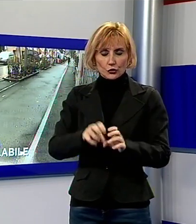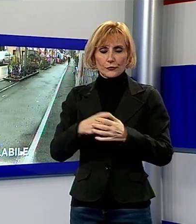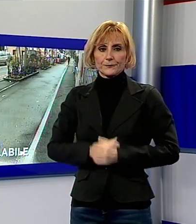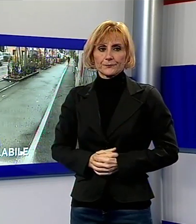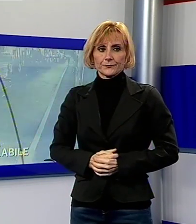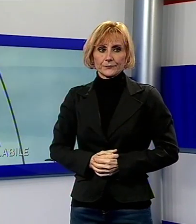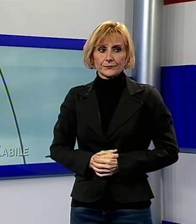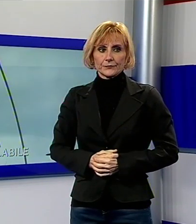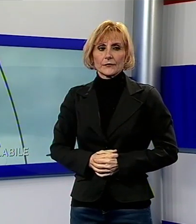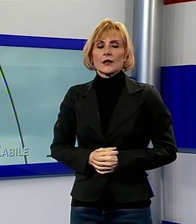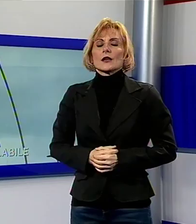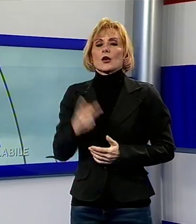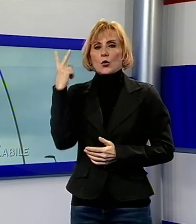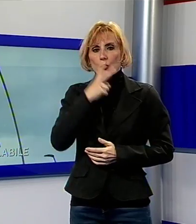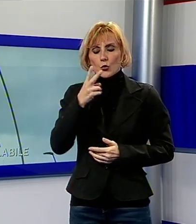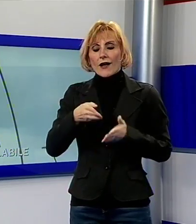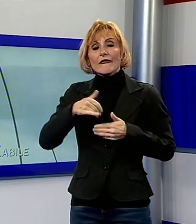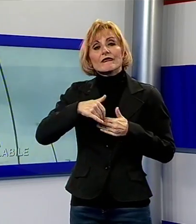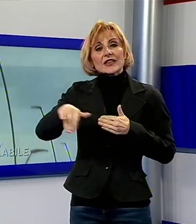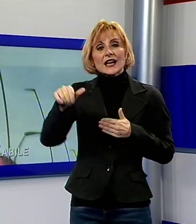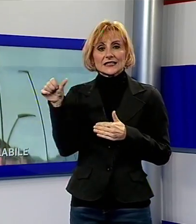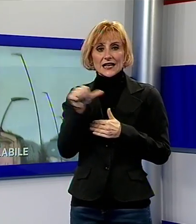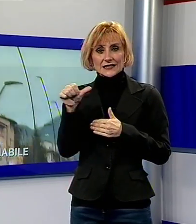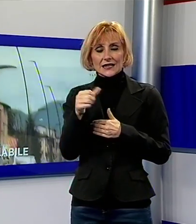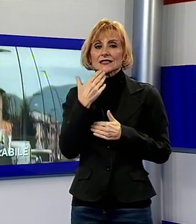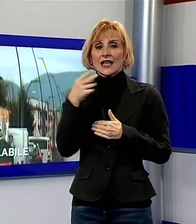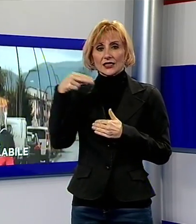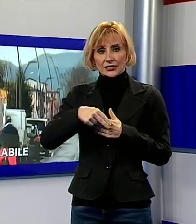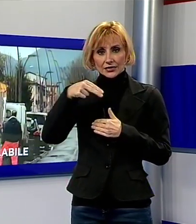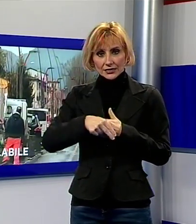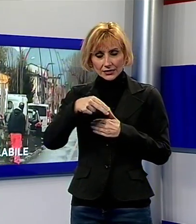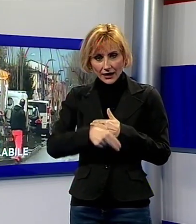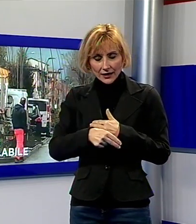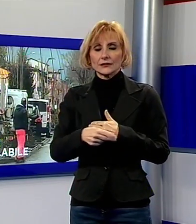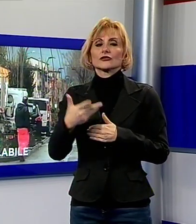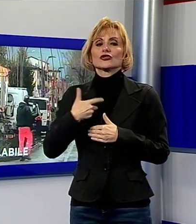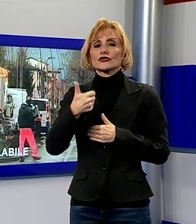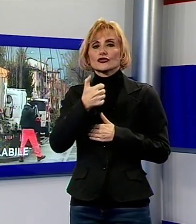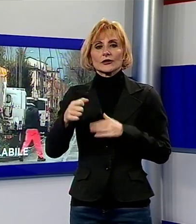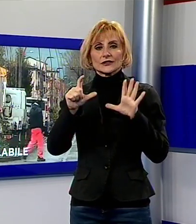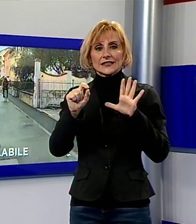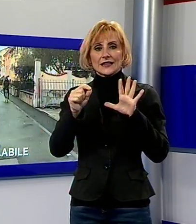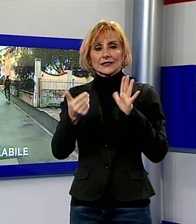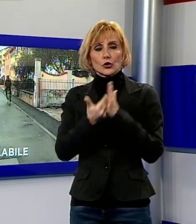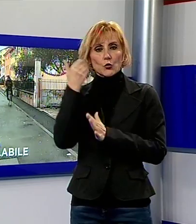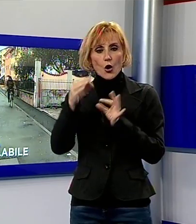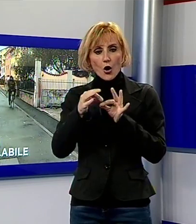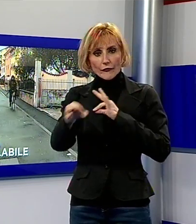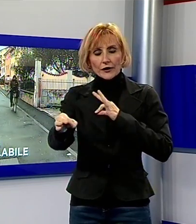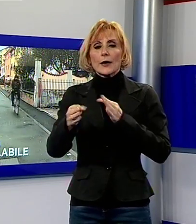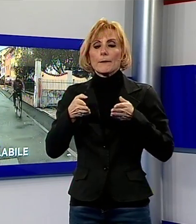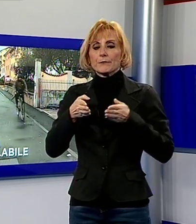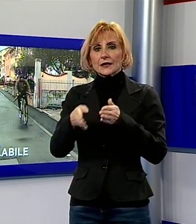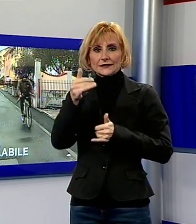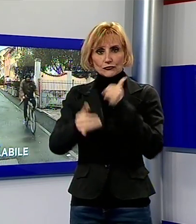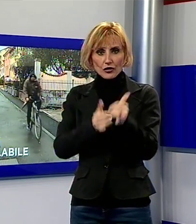Prolungata la pista ciclabile sulla via Sarzanese a Sant'Anna, 170 nuovi metri percorribili tra via Nerici e